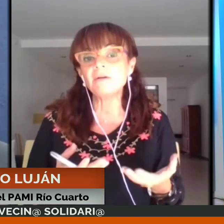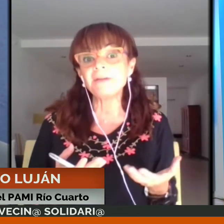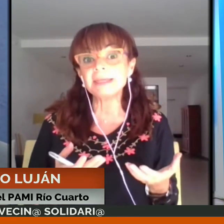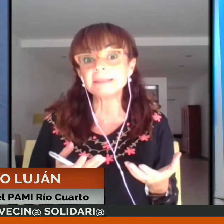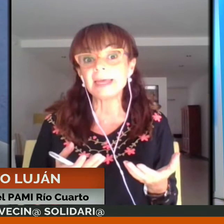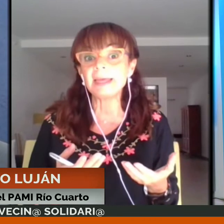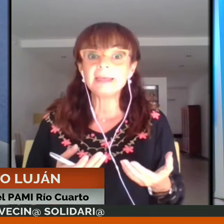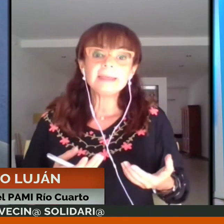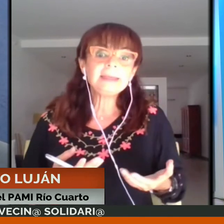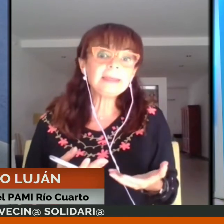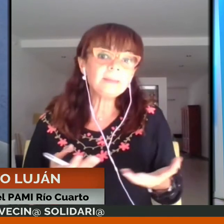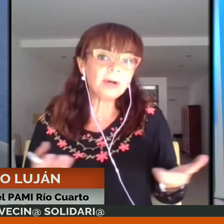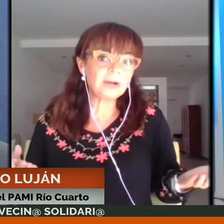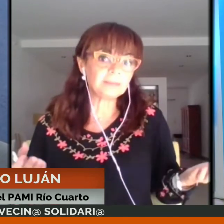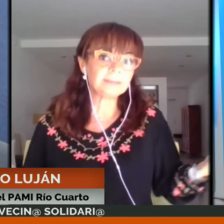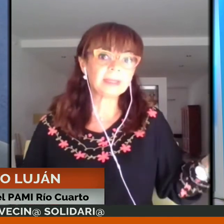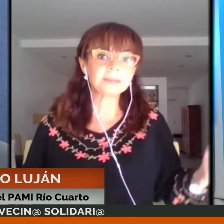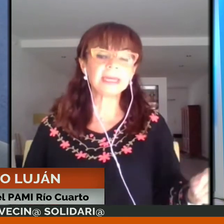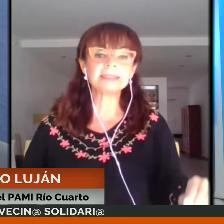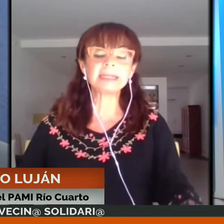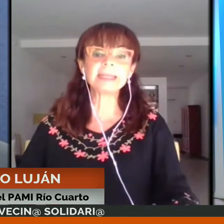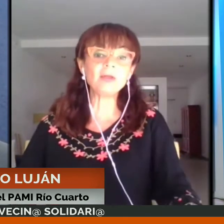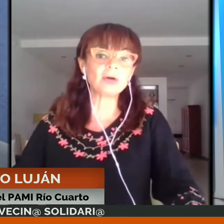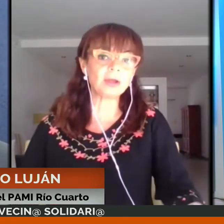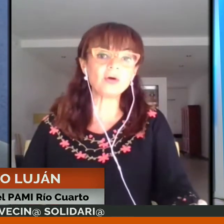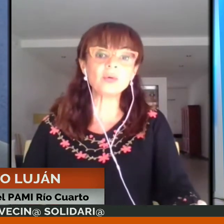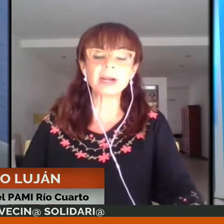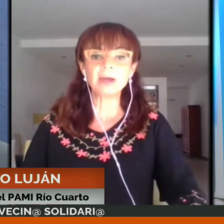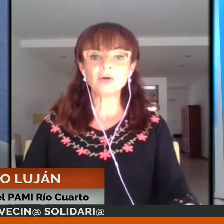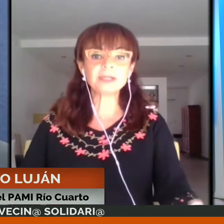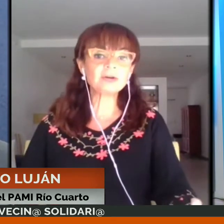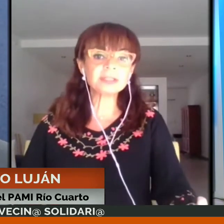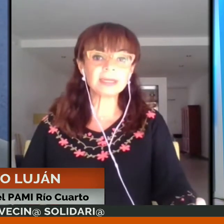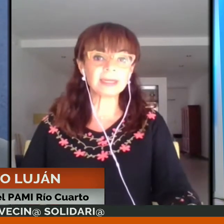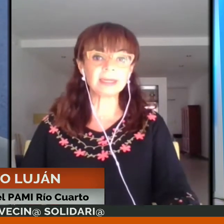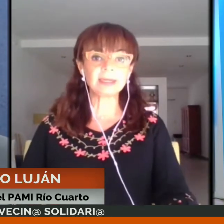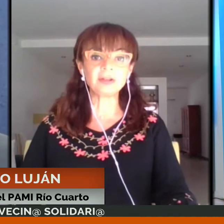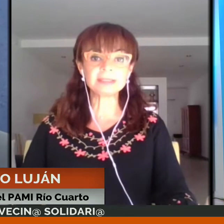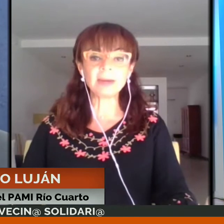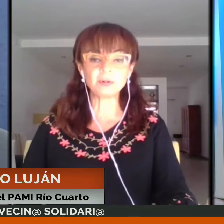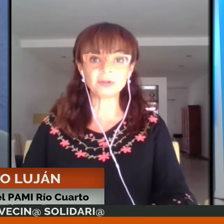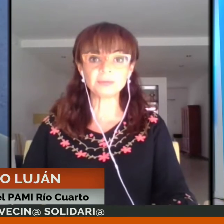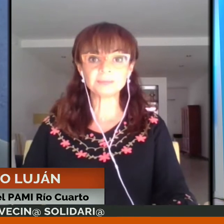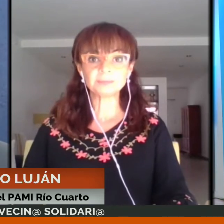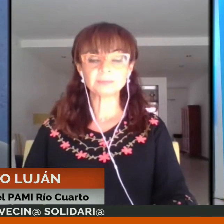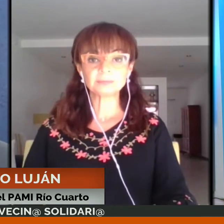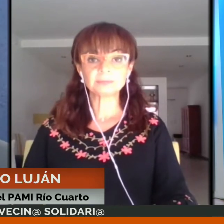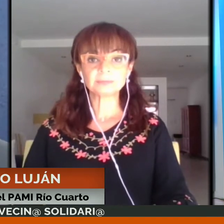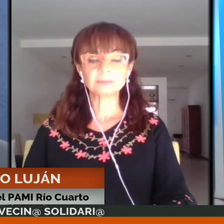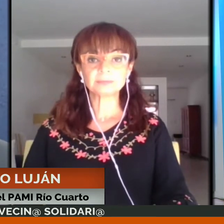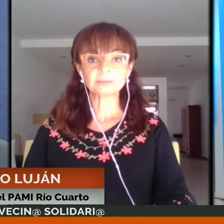ganarse su confianza y, bueno, que sean asaltados o que ocurra otra cosa que no deseamos, ¿no?